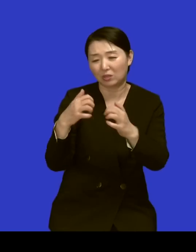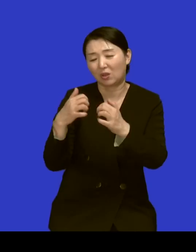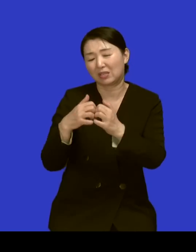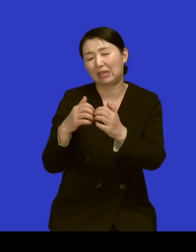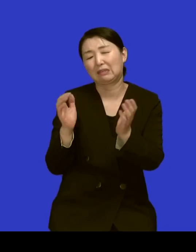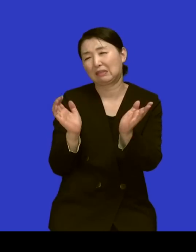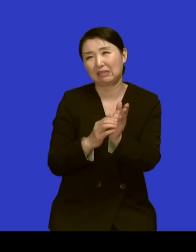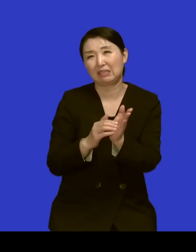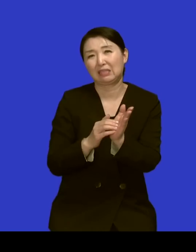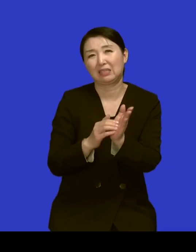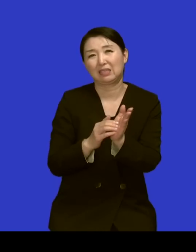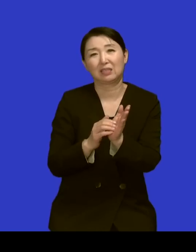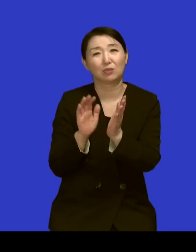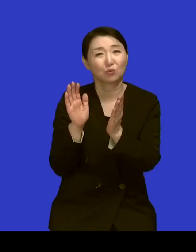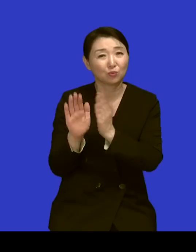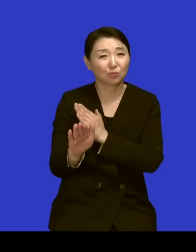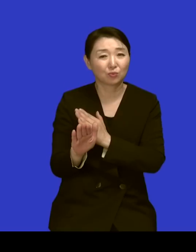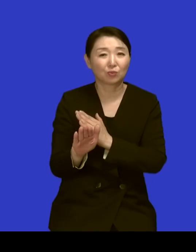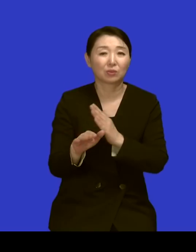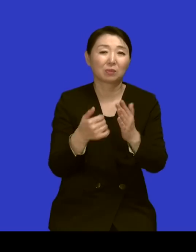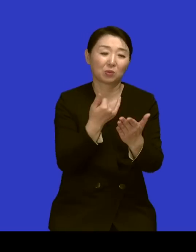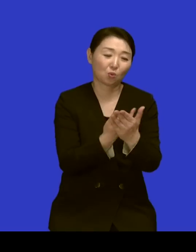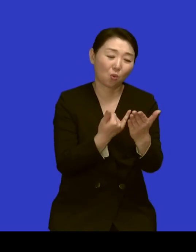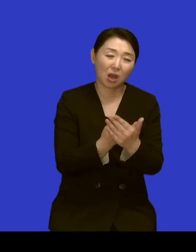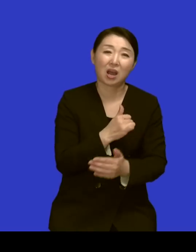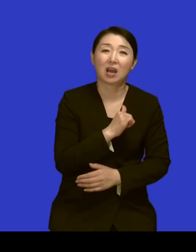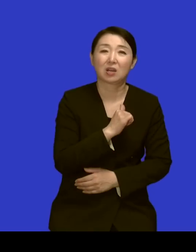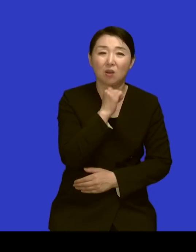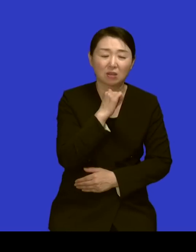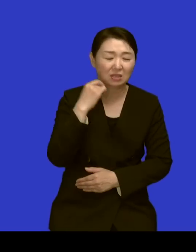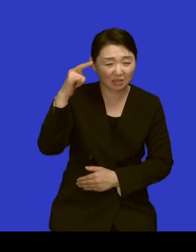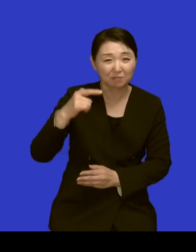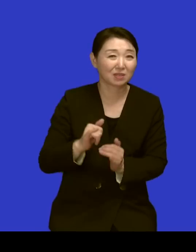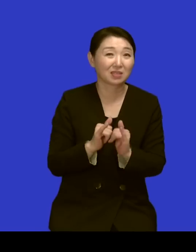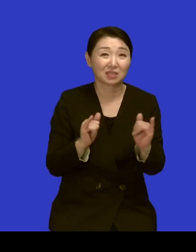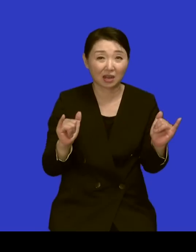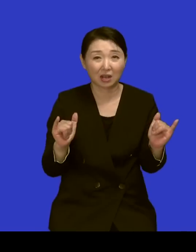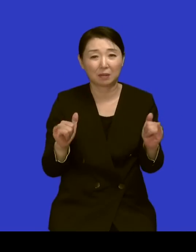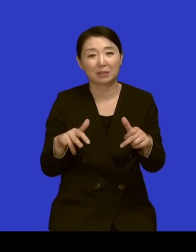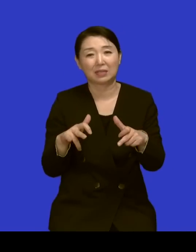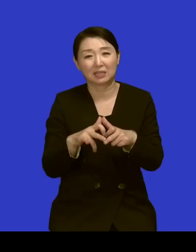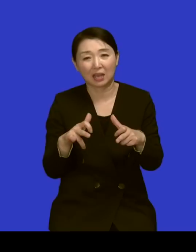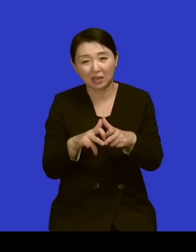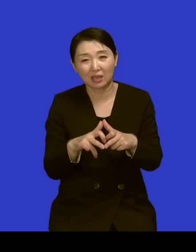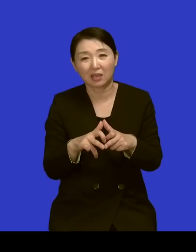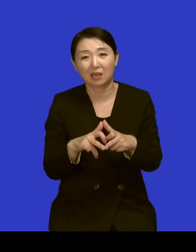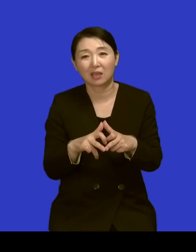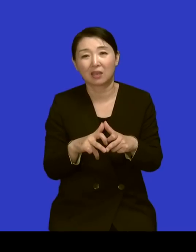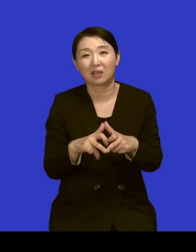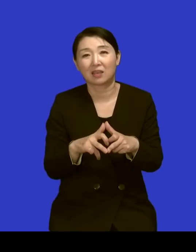뭐 고아, 거지들, 미친 사람, 뭐 장애아 오만이